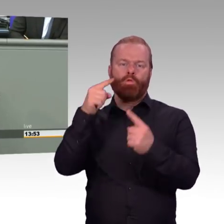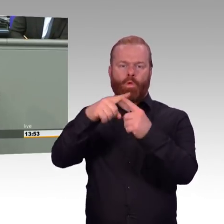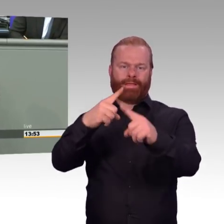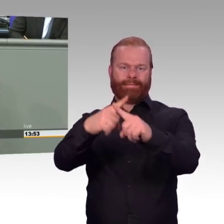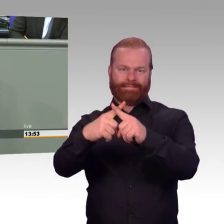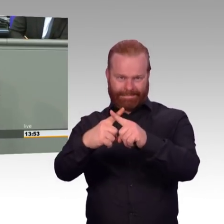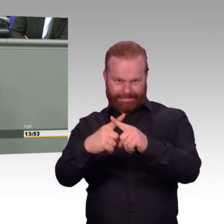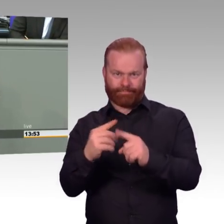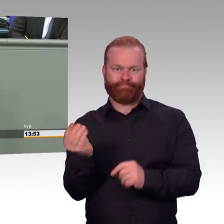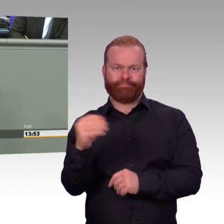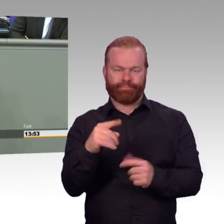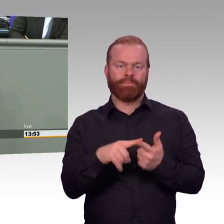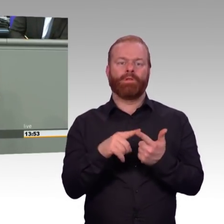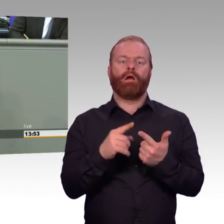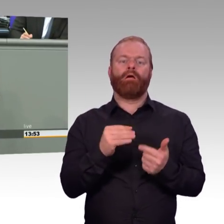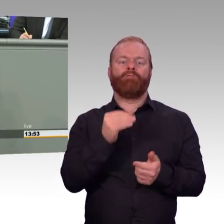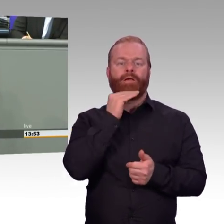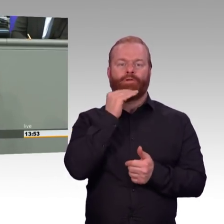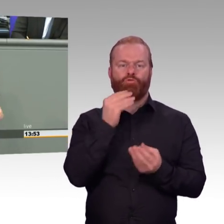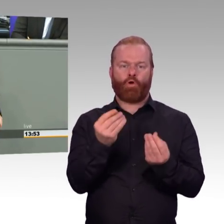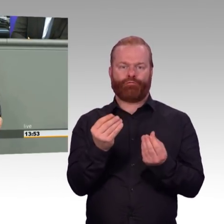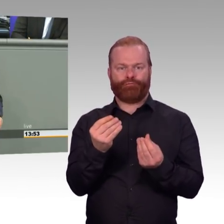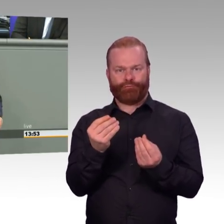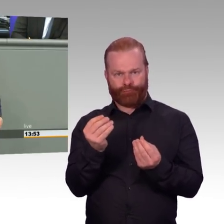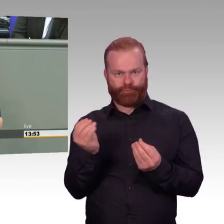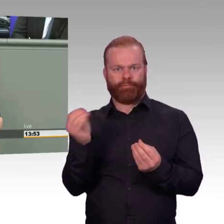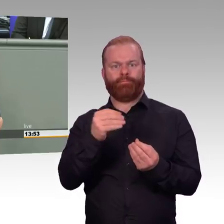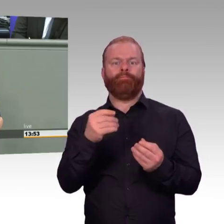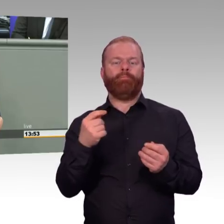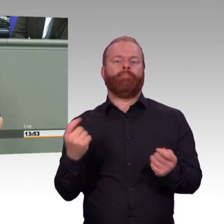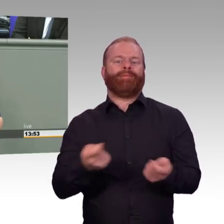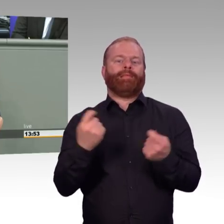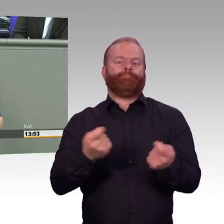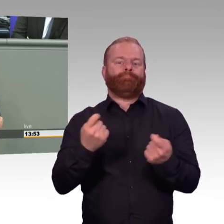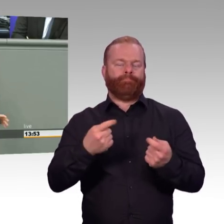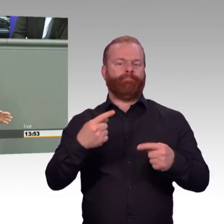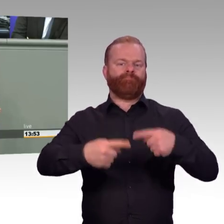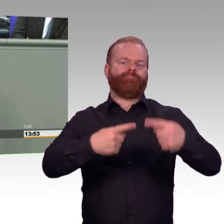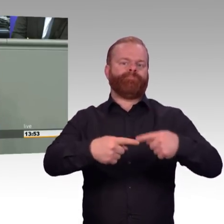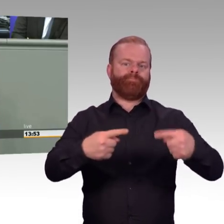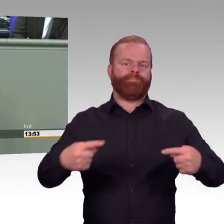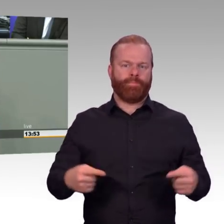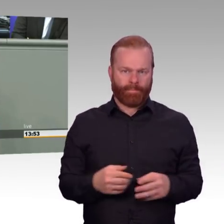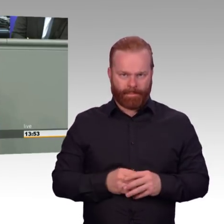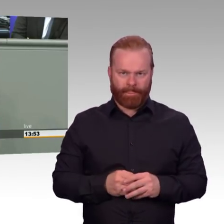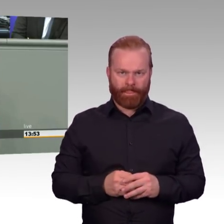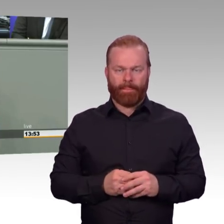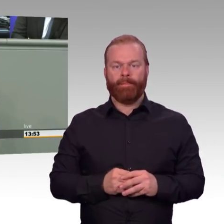die Versorgungssicherheit aber natürlich unablässig. Wir müssen darüber hinaus gewährleisten, dass unser Strommarkt die notwendigen